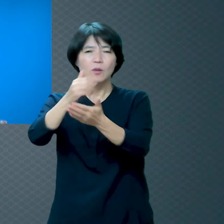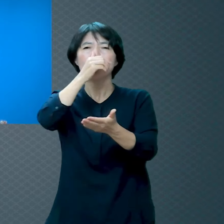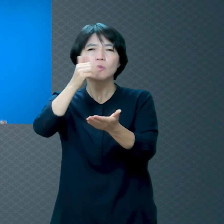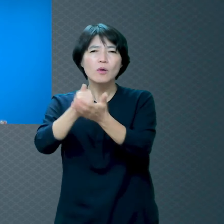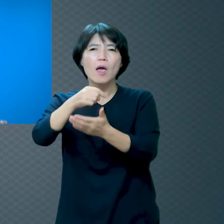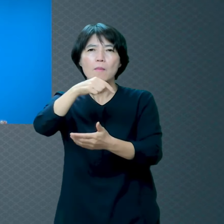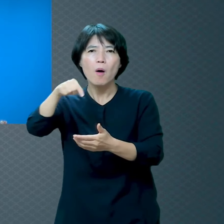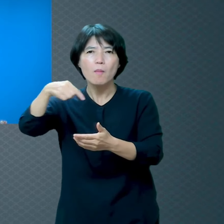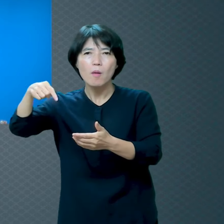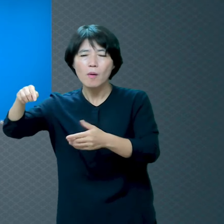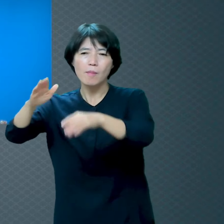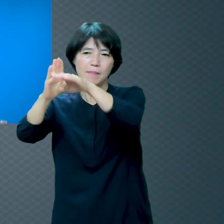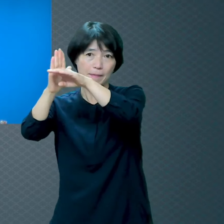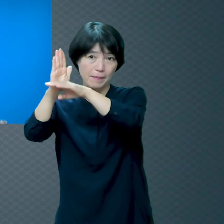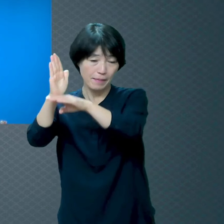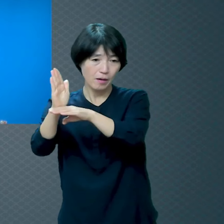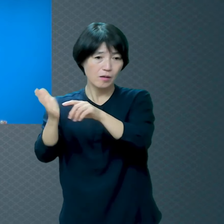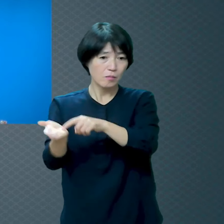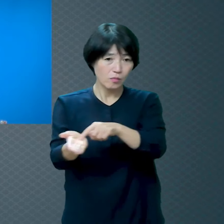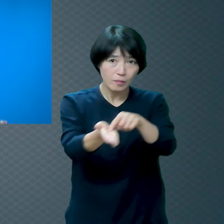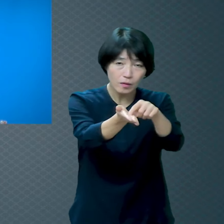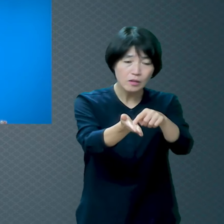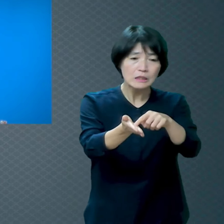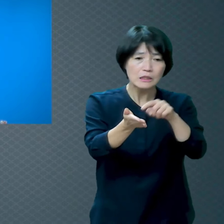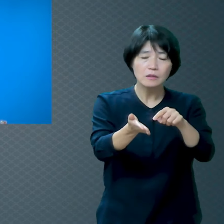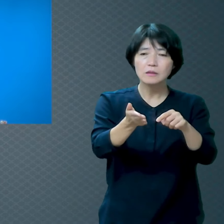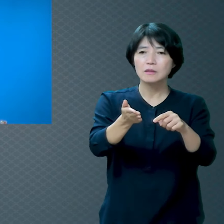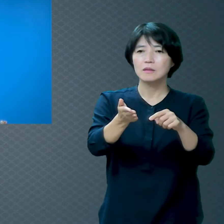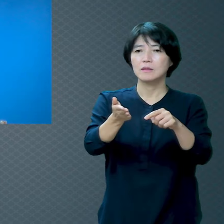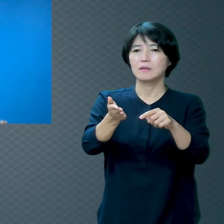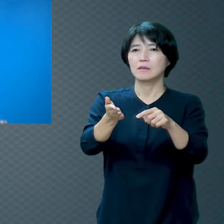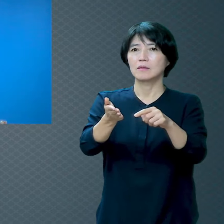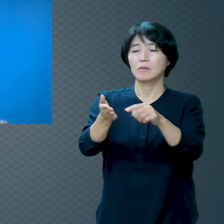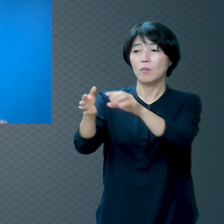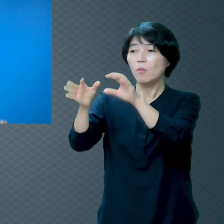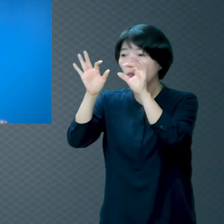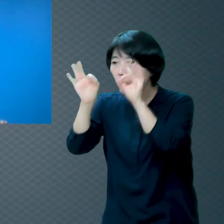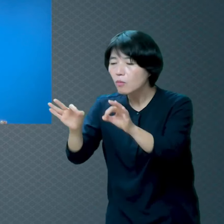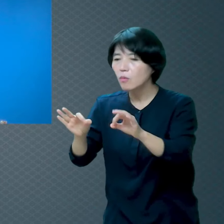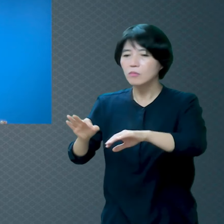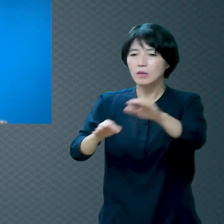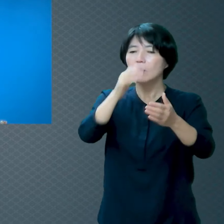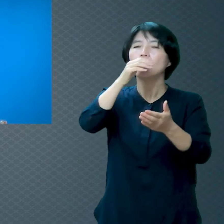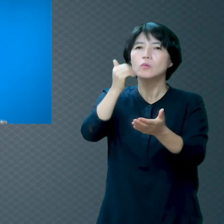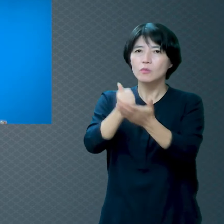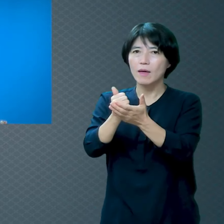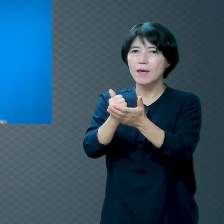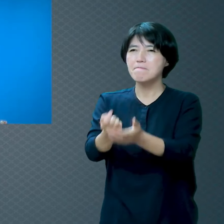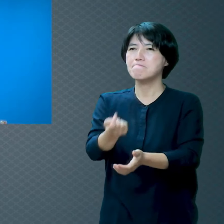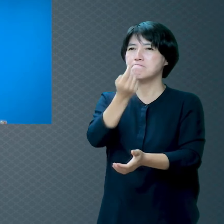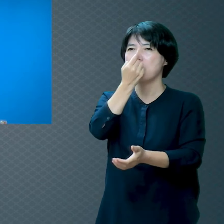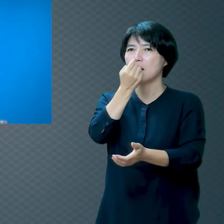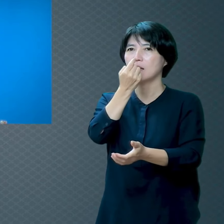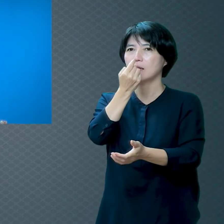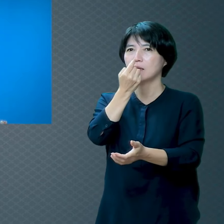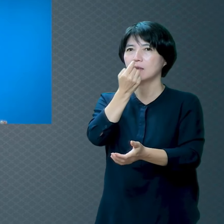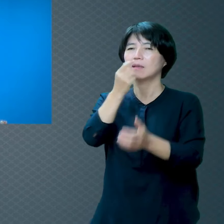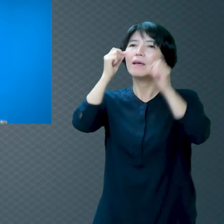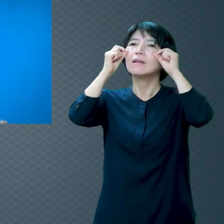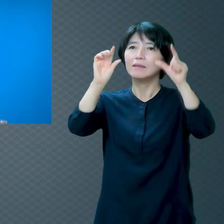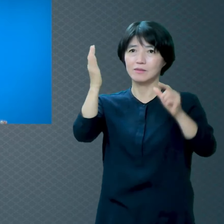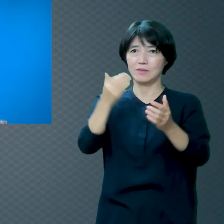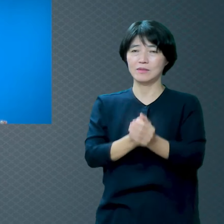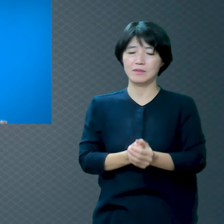하나님의 법으로 드러낸다 그게 율법이에요 그러니까 심판을 받기 전에